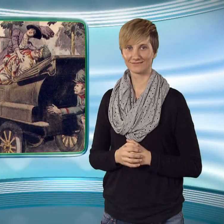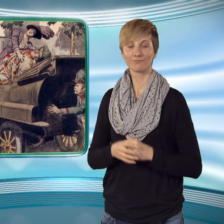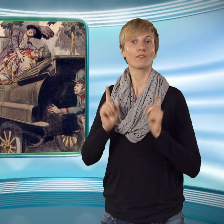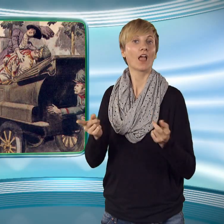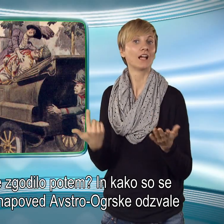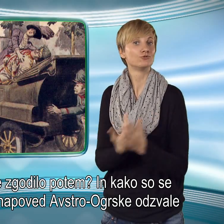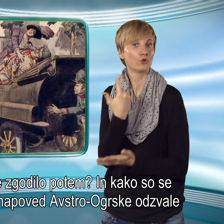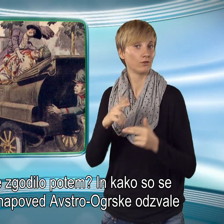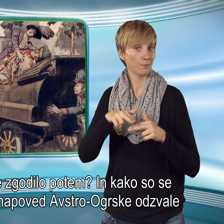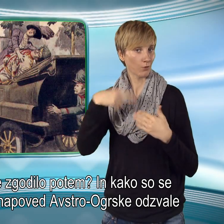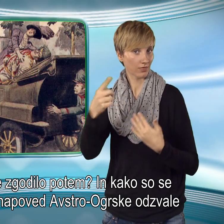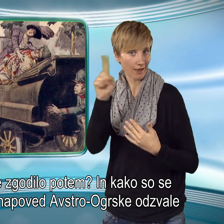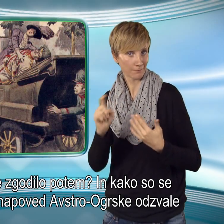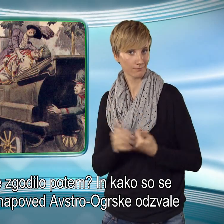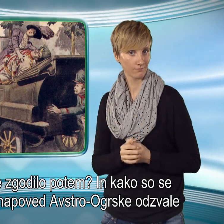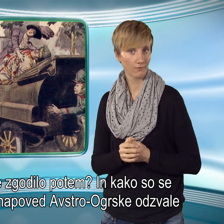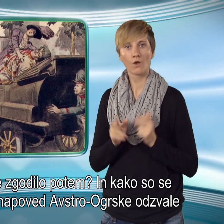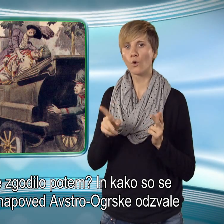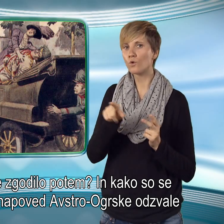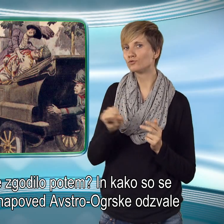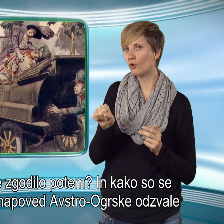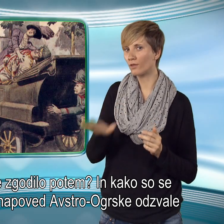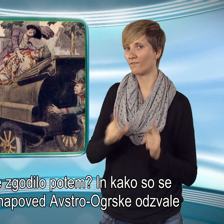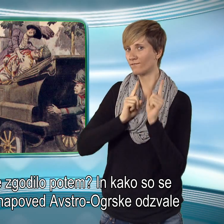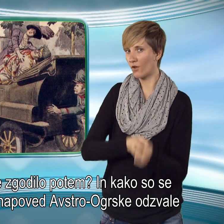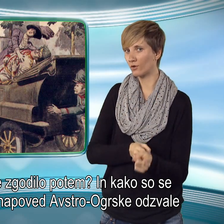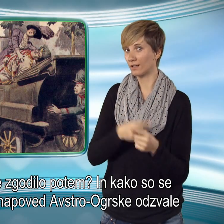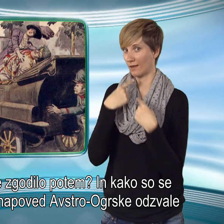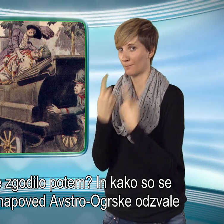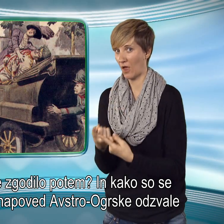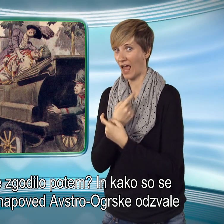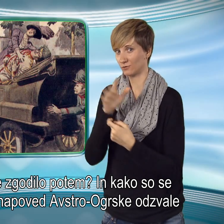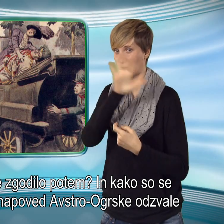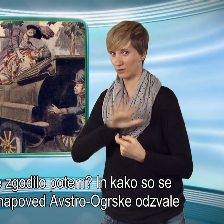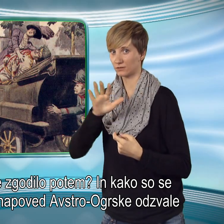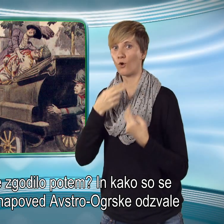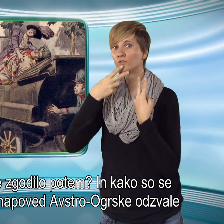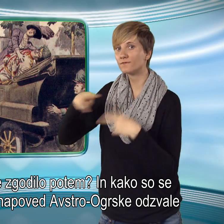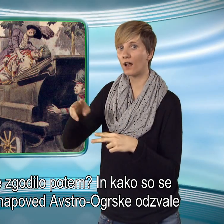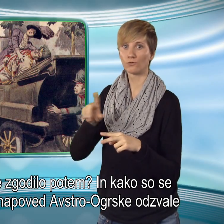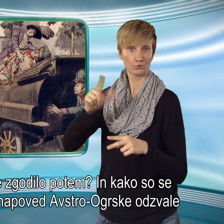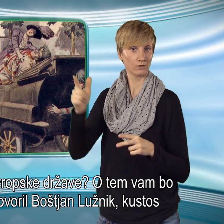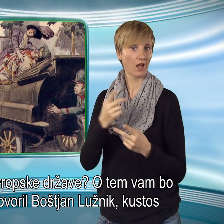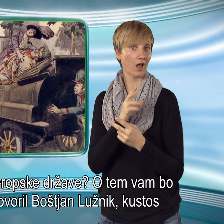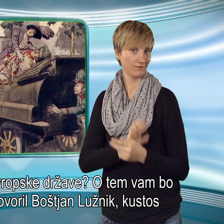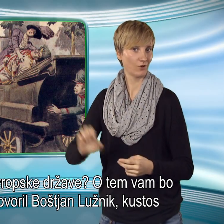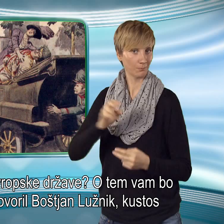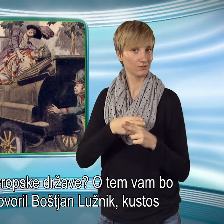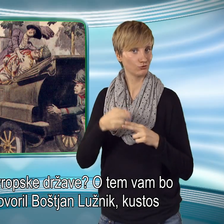Kaj se je zgodilo potem? In kako so se na vojno napoved Avstro-Ogrske odzvale druge evropske države?